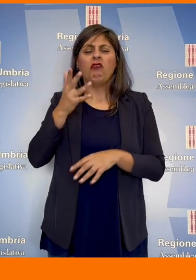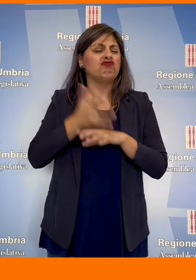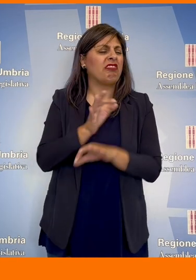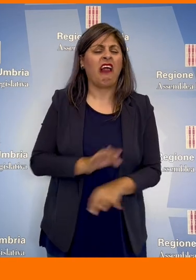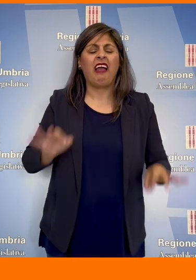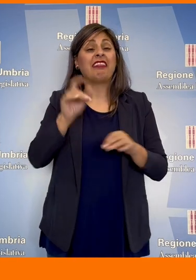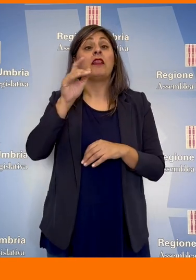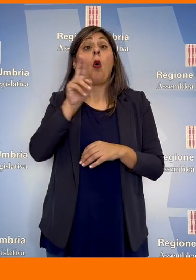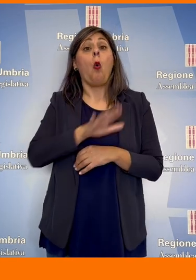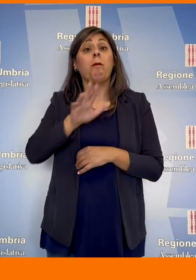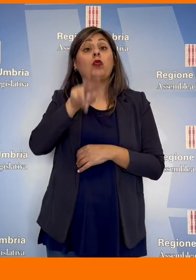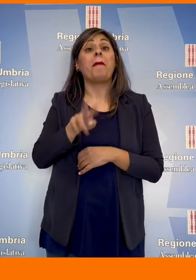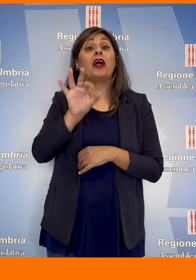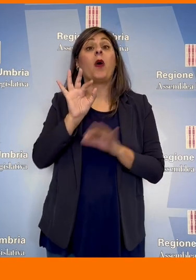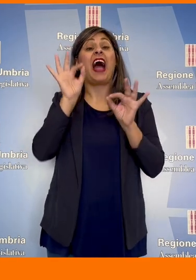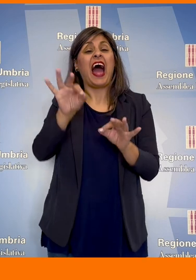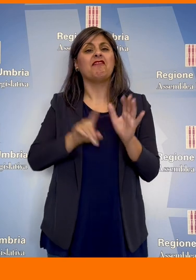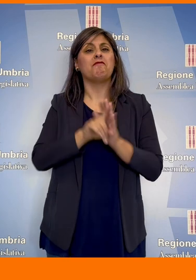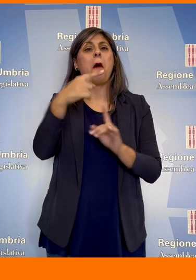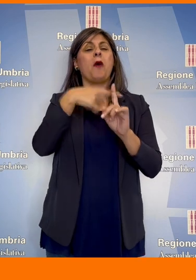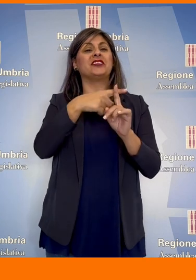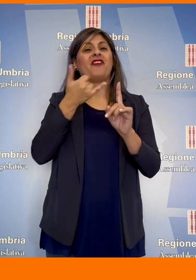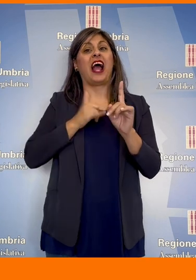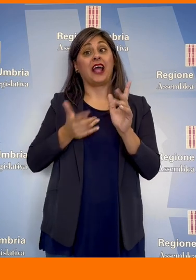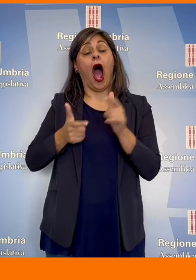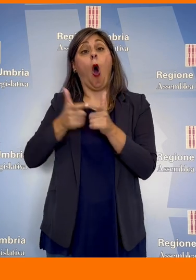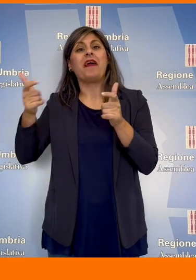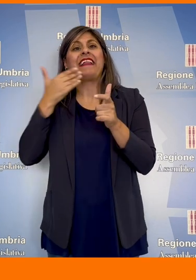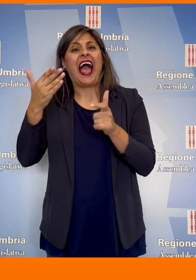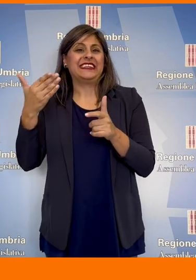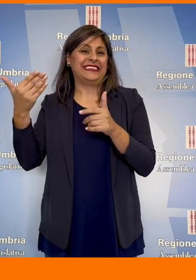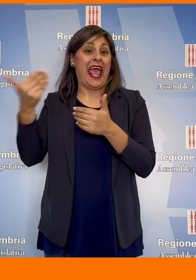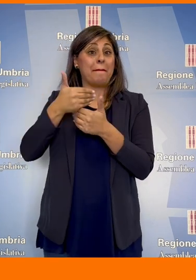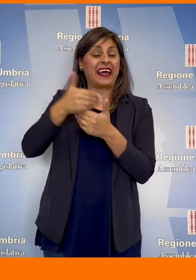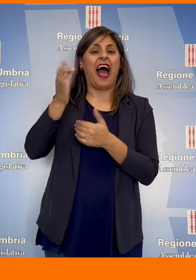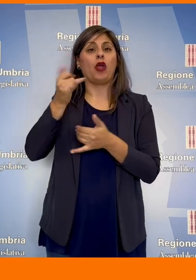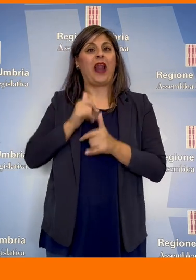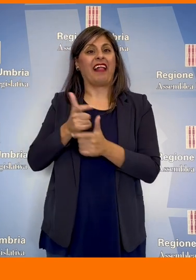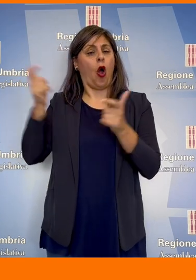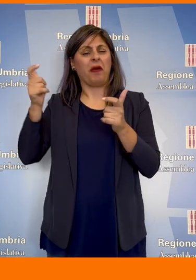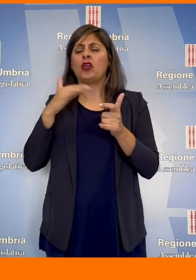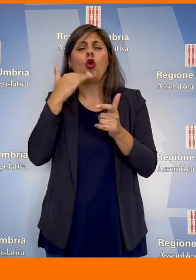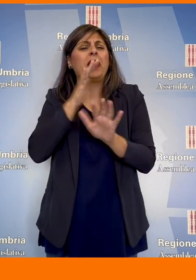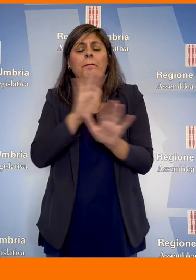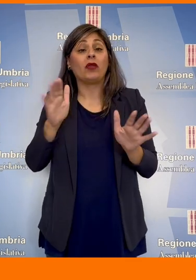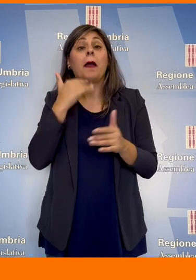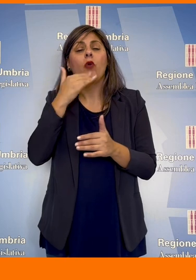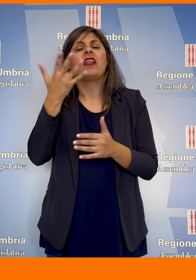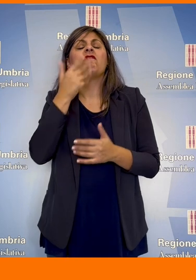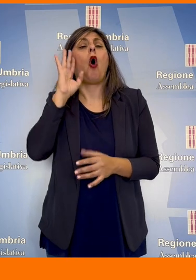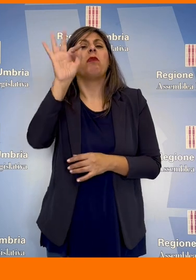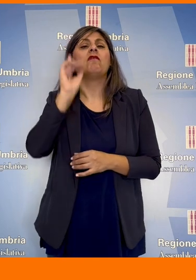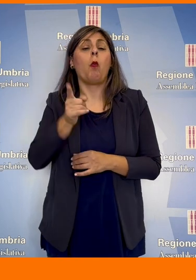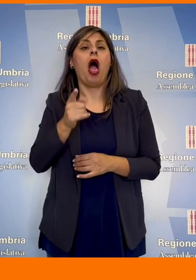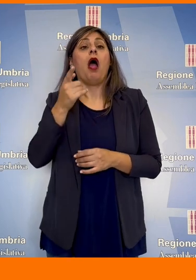l'Umbria dal 2050 avrà un saldo demografico positivo grazie all'immigrazione o all'incremento della natalità. Stiamo cercando di invertire